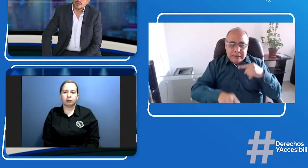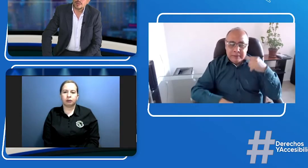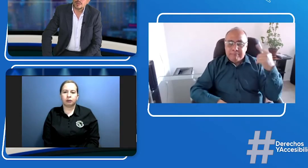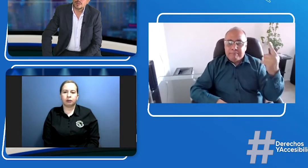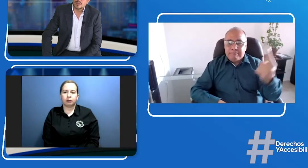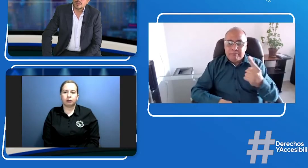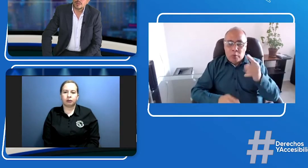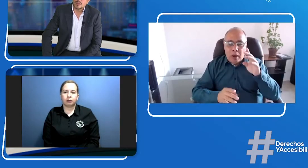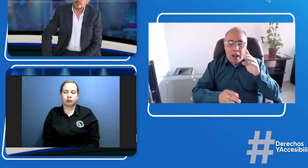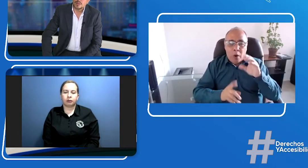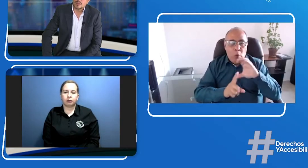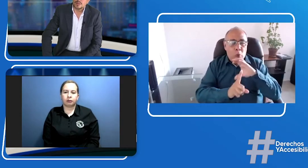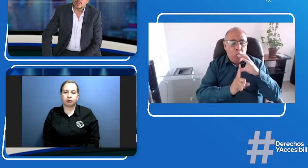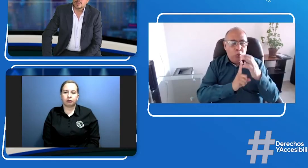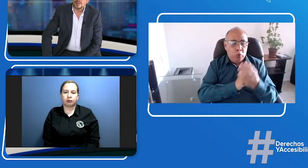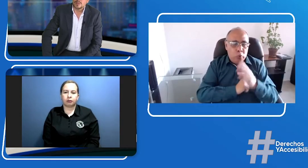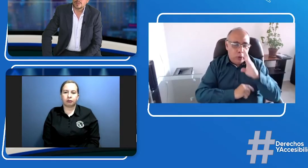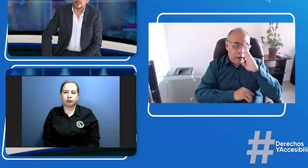entrevistas y la investigación que están haciendo